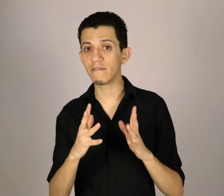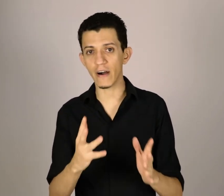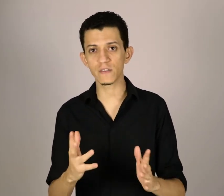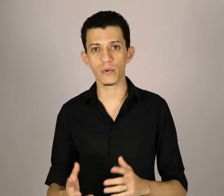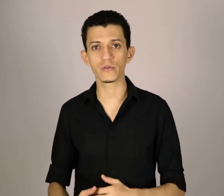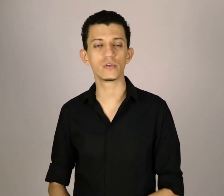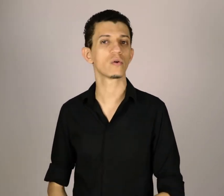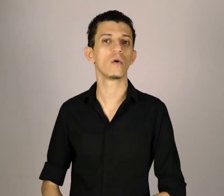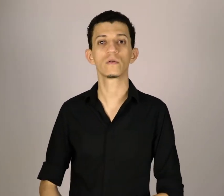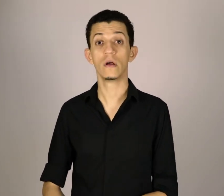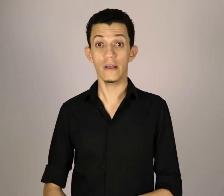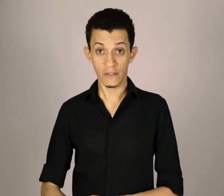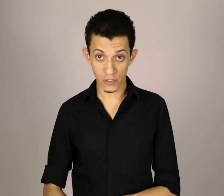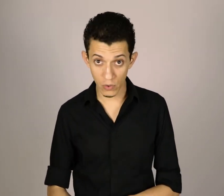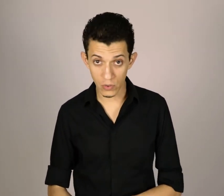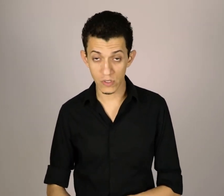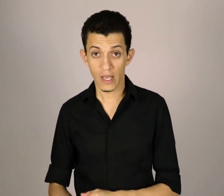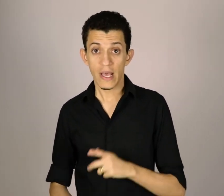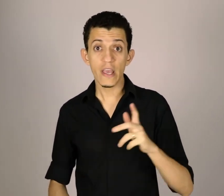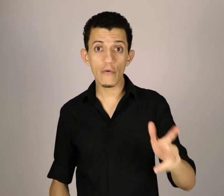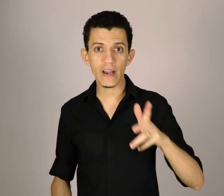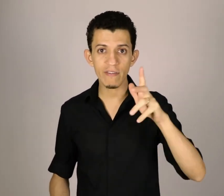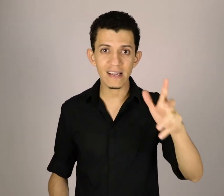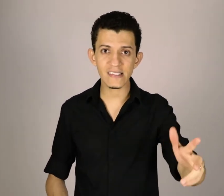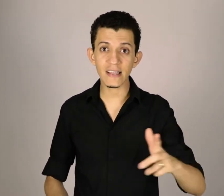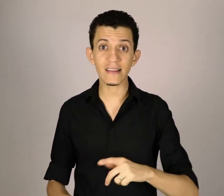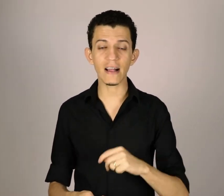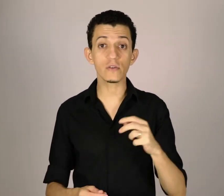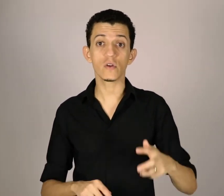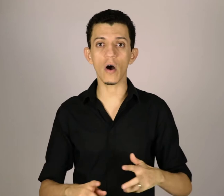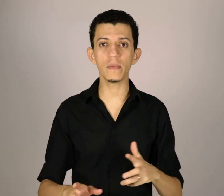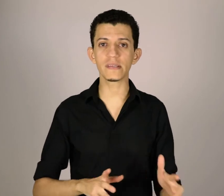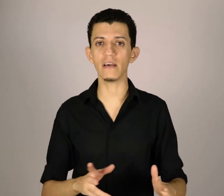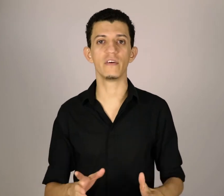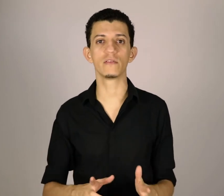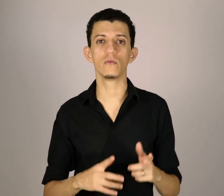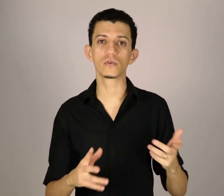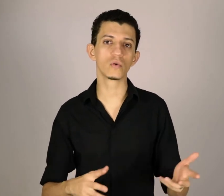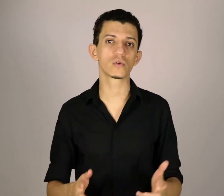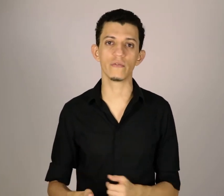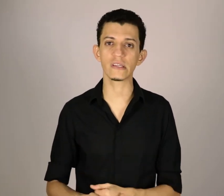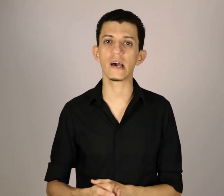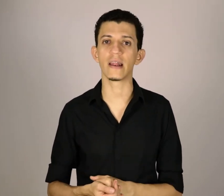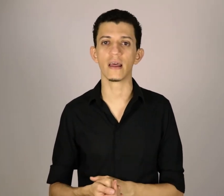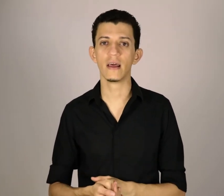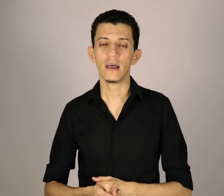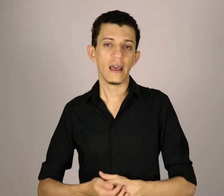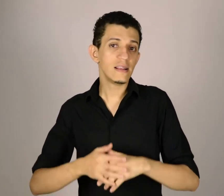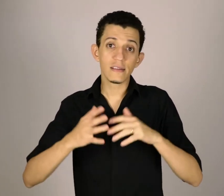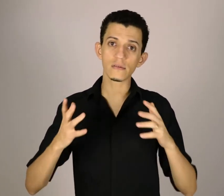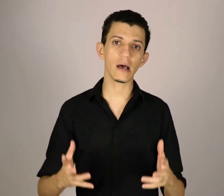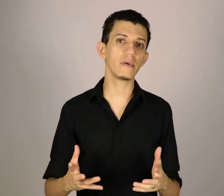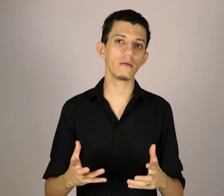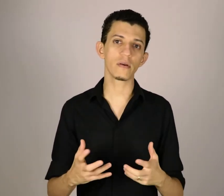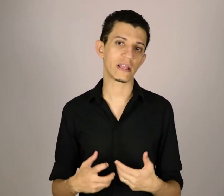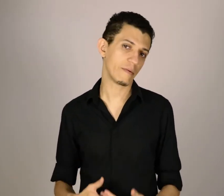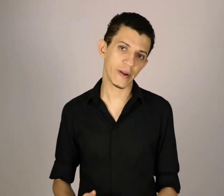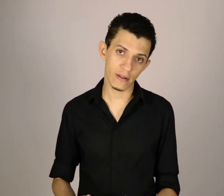vários pontos de encontro de surdos. E eu ficava lá sentado só observando que os surdos conversarem. Eles não sabiam que eu estava aprendendo